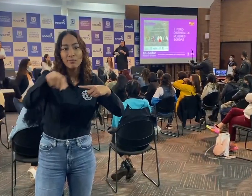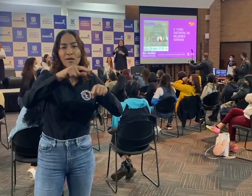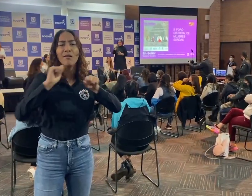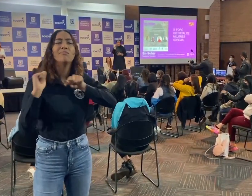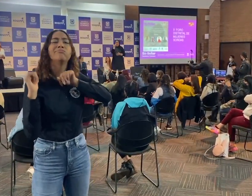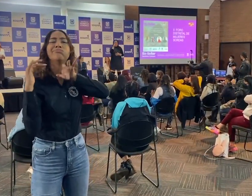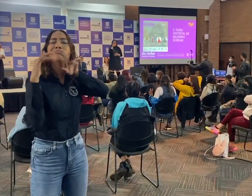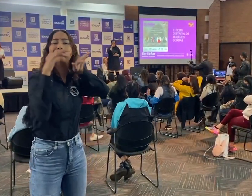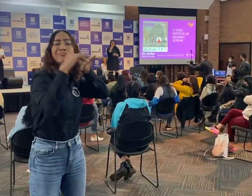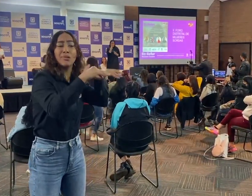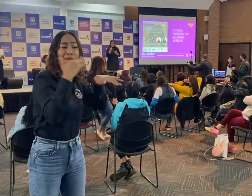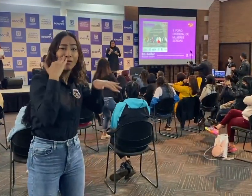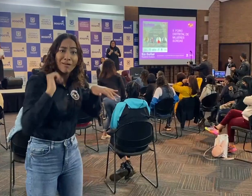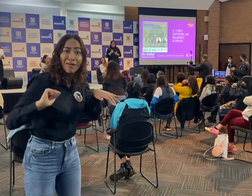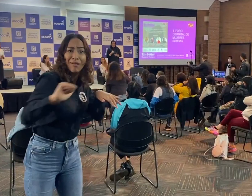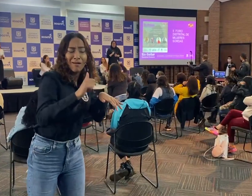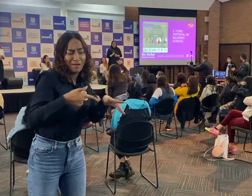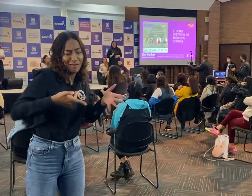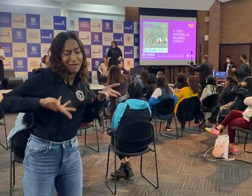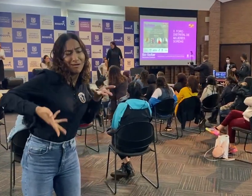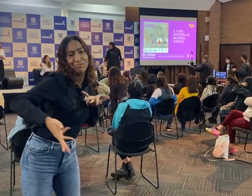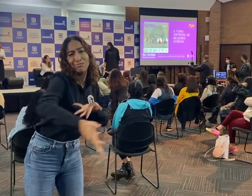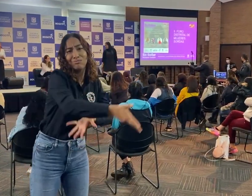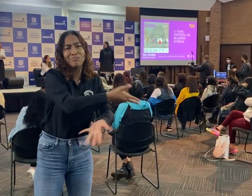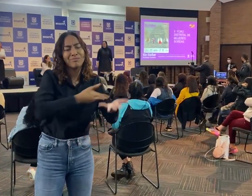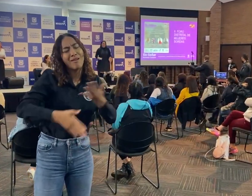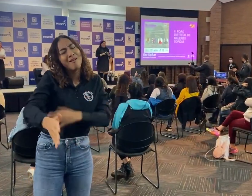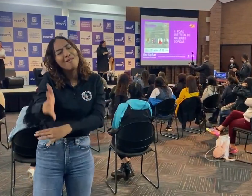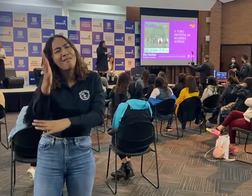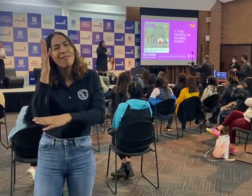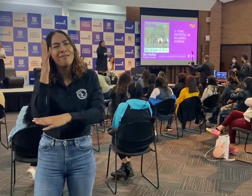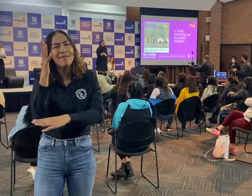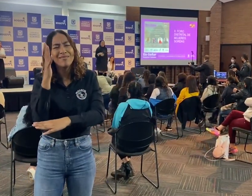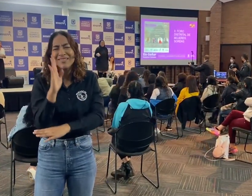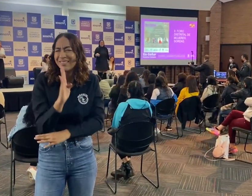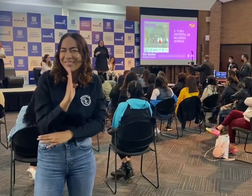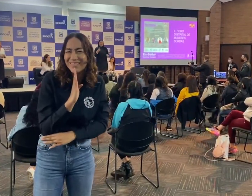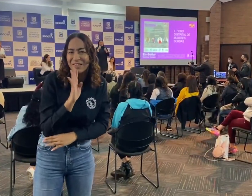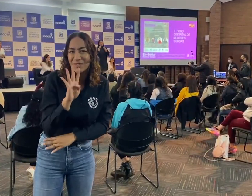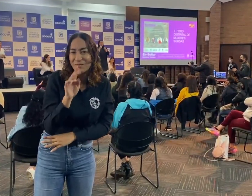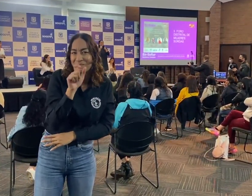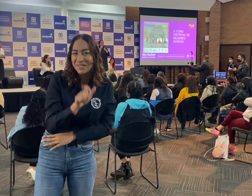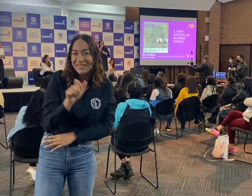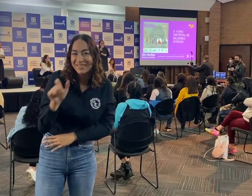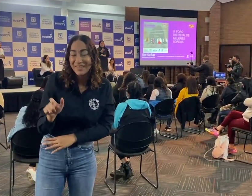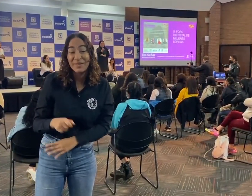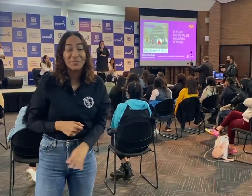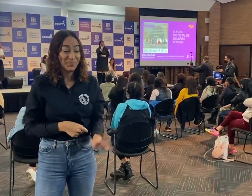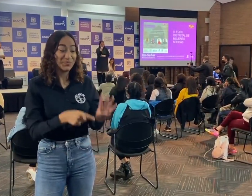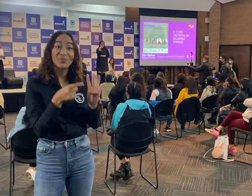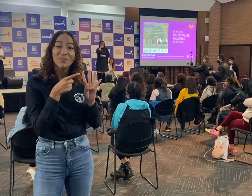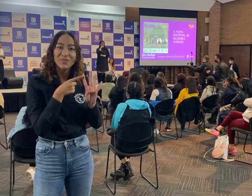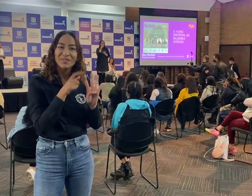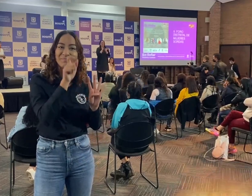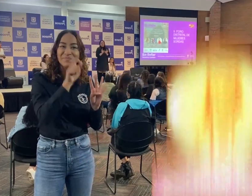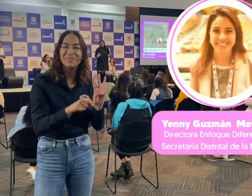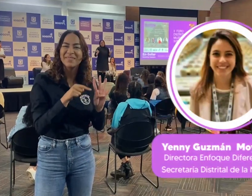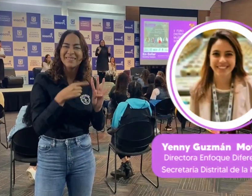para hablar sobre mujeres y cómo mujeres. Este foro cuenta con cuatro panelistas representantes de diferentes instituciones.